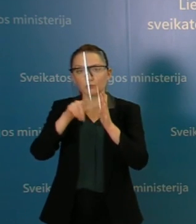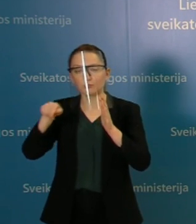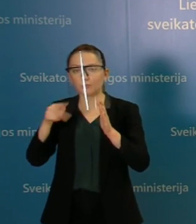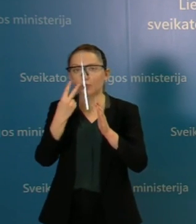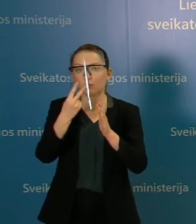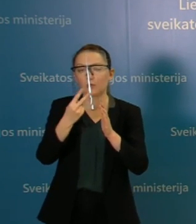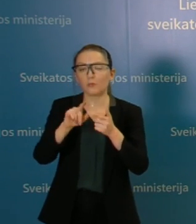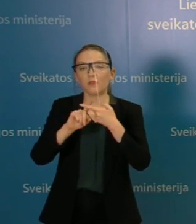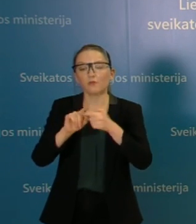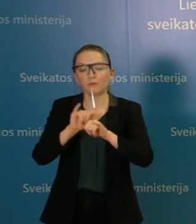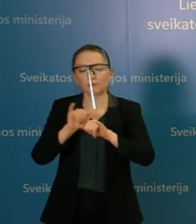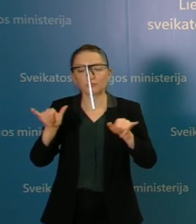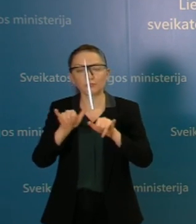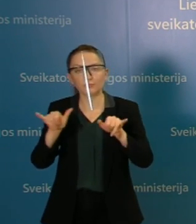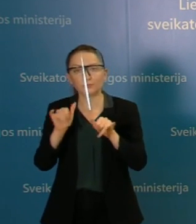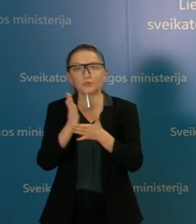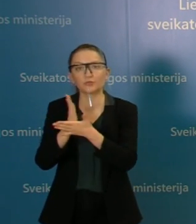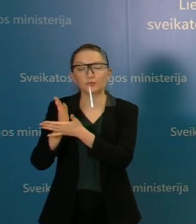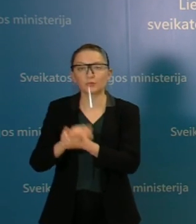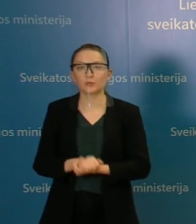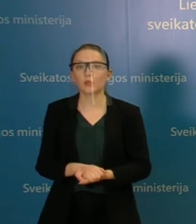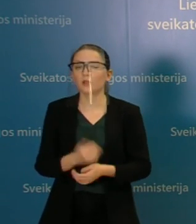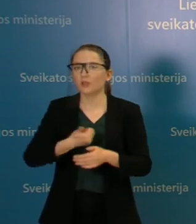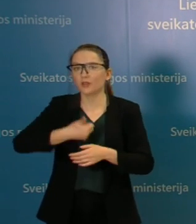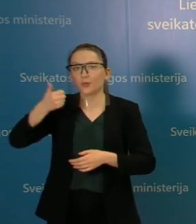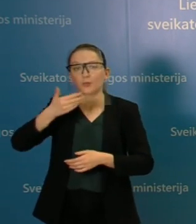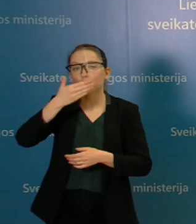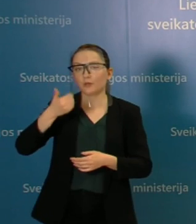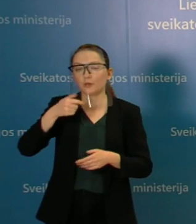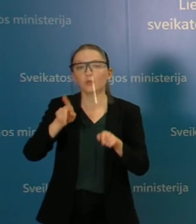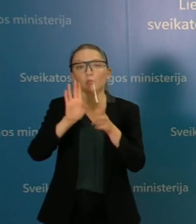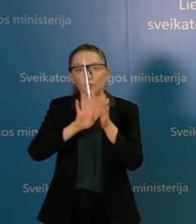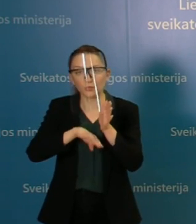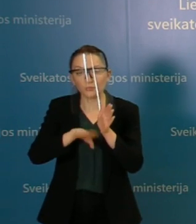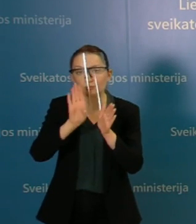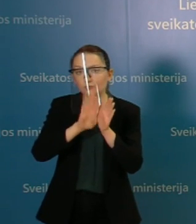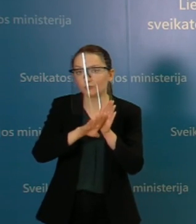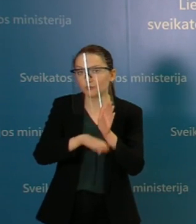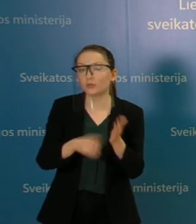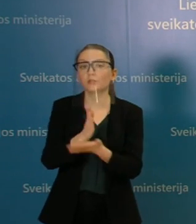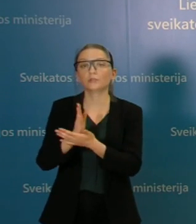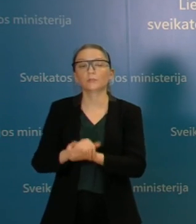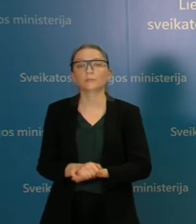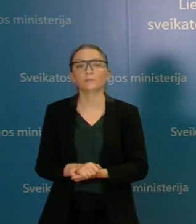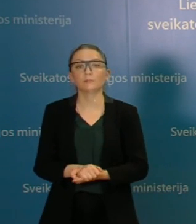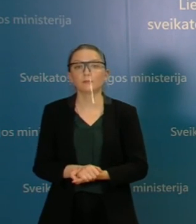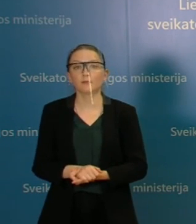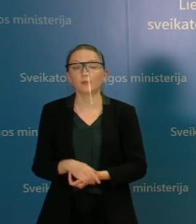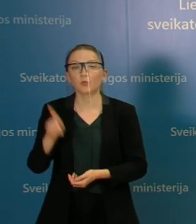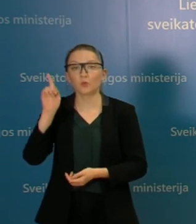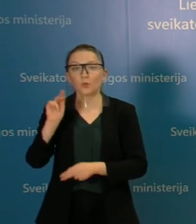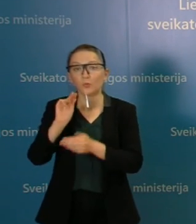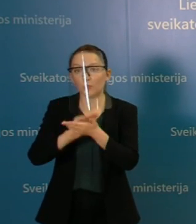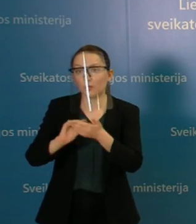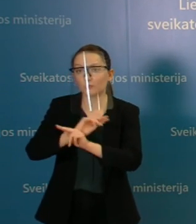kalbėti apie viruso aplitimą, negerėja. Jai yra ir toliau blogėjantis. Galiu tik tai dar kartą